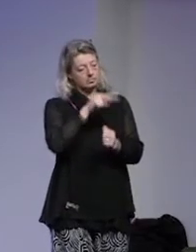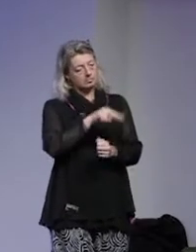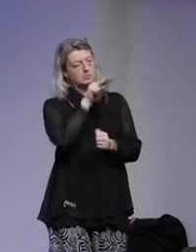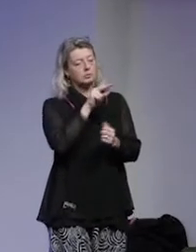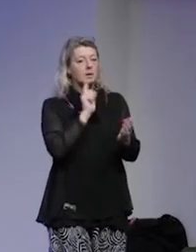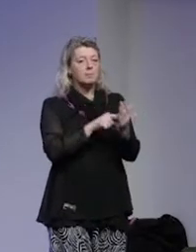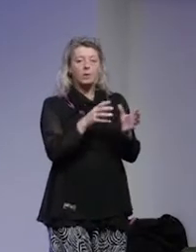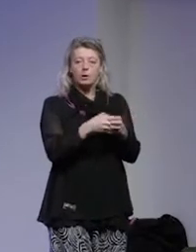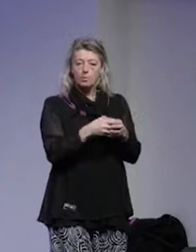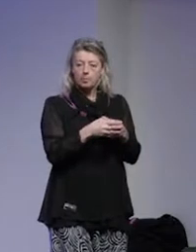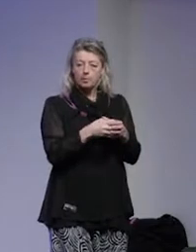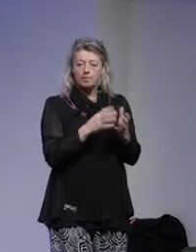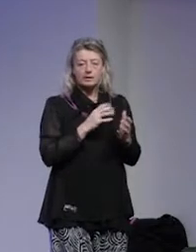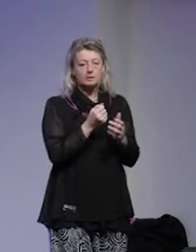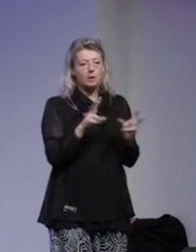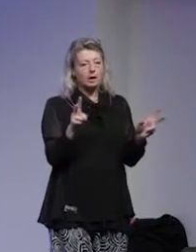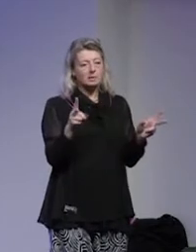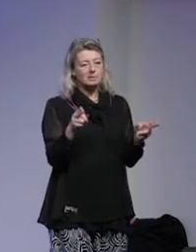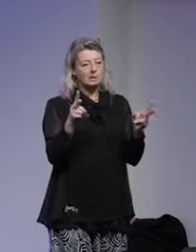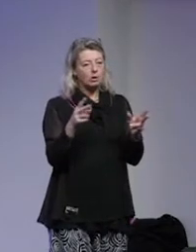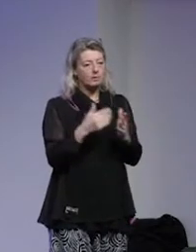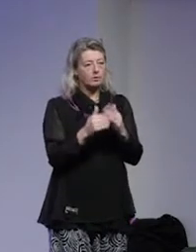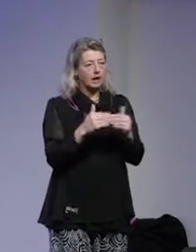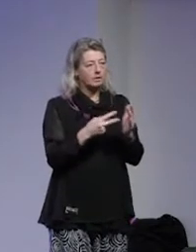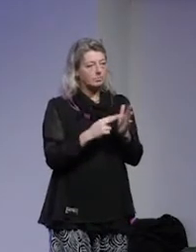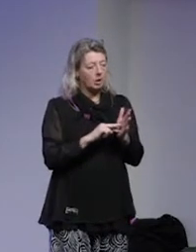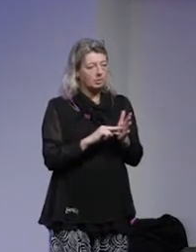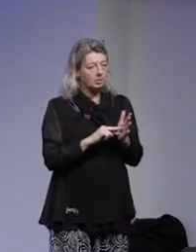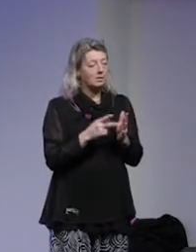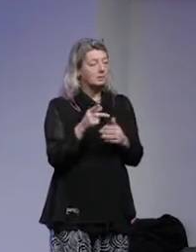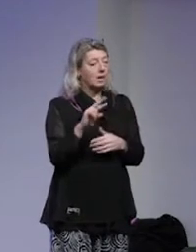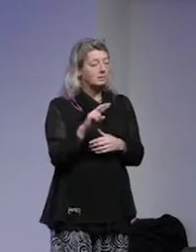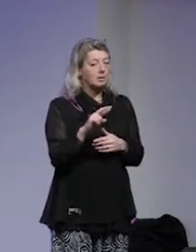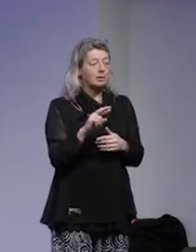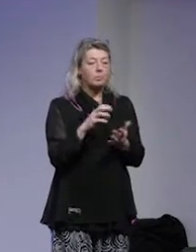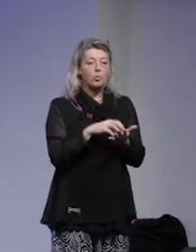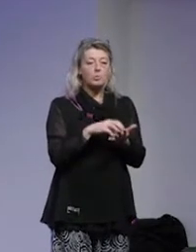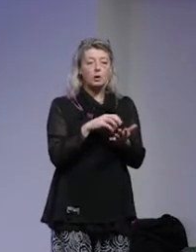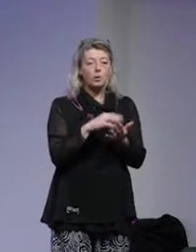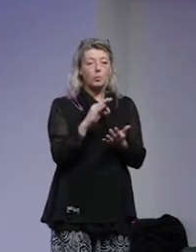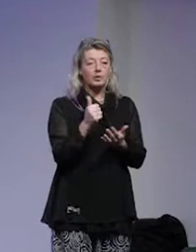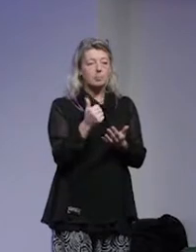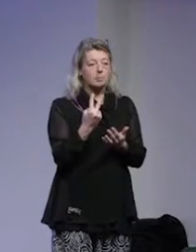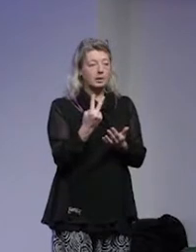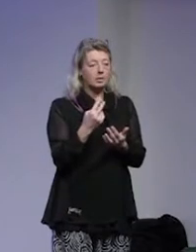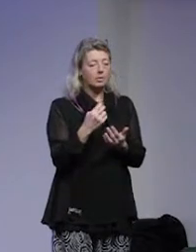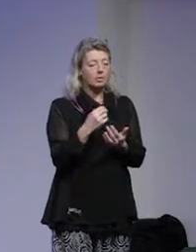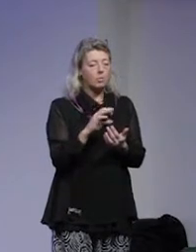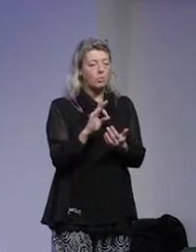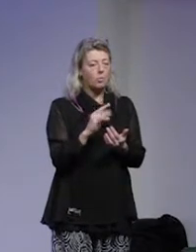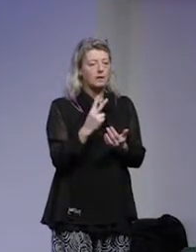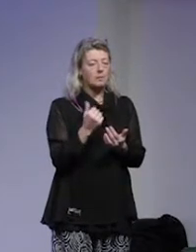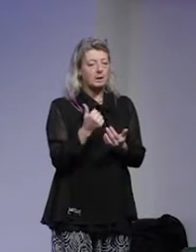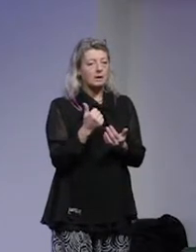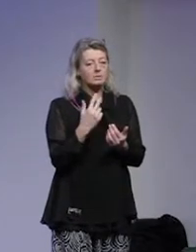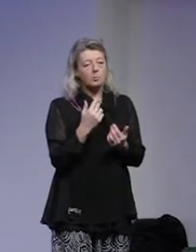målgrupp för arbetet så finns det ett par citat från handlingsplanerna utskrivna till exempel att de kommunala HVB-hemnen för ensamkommande barn lyfter